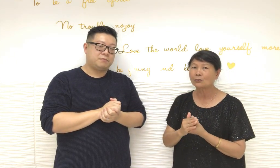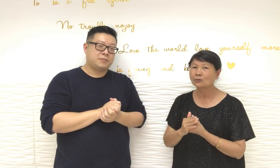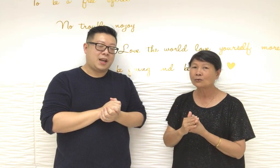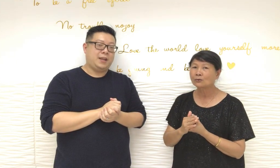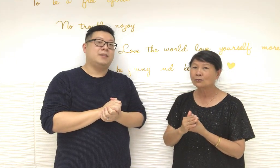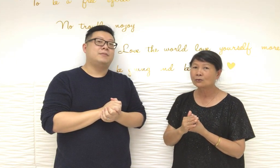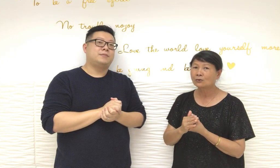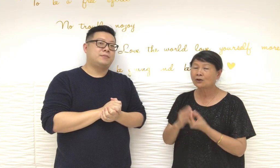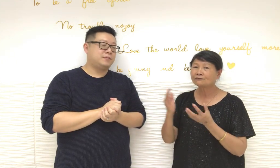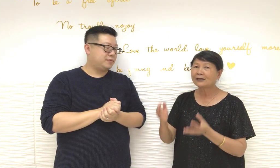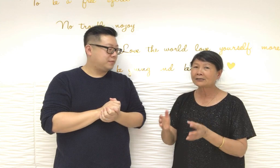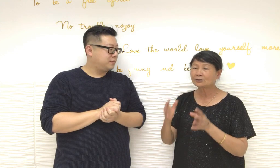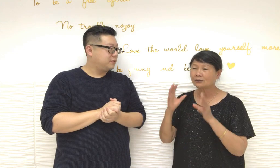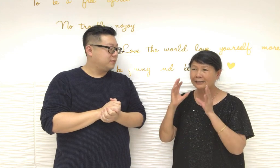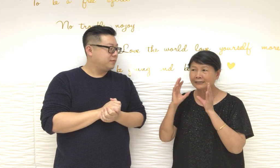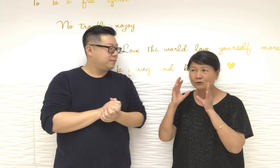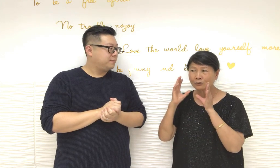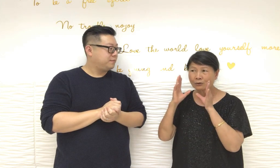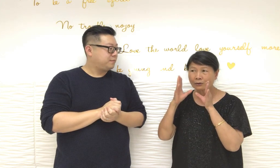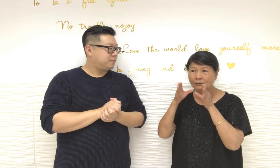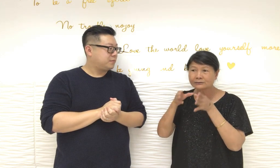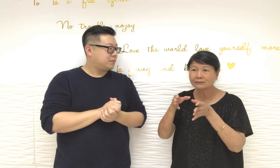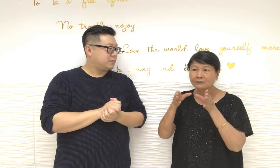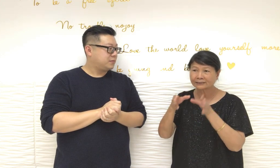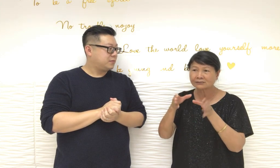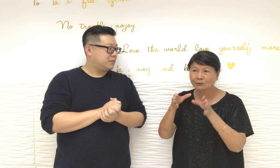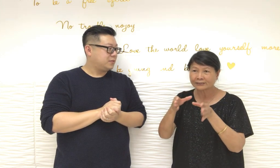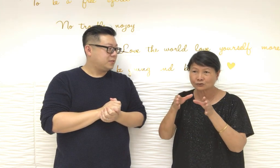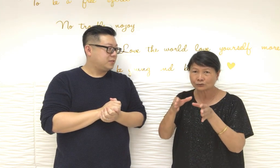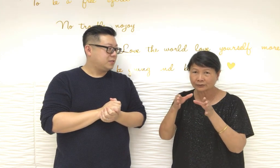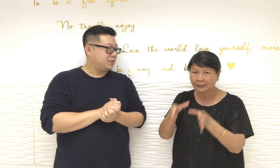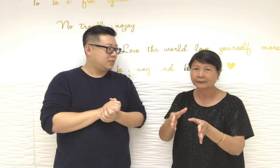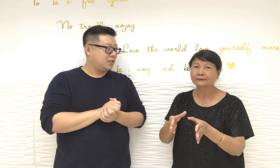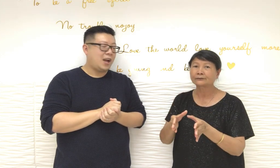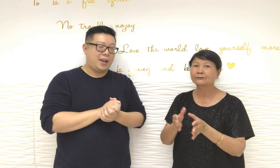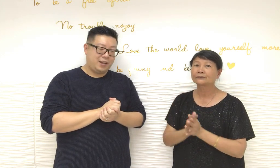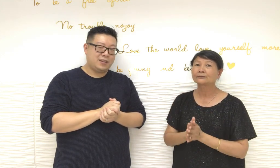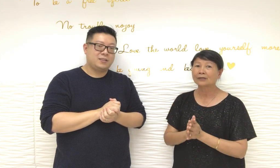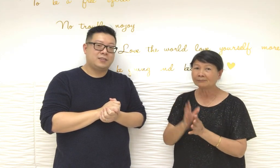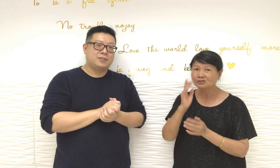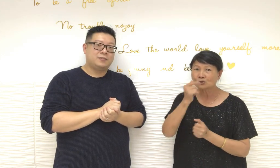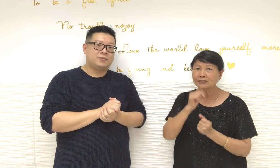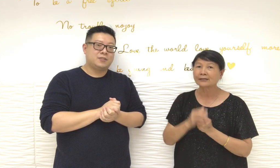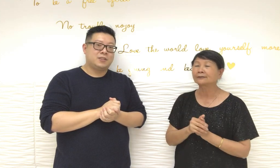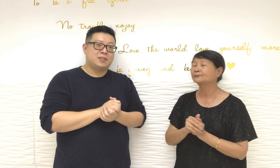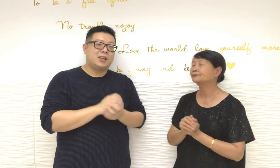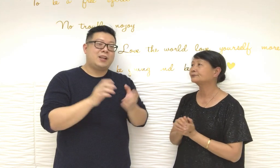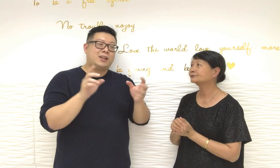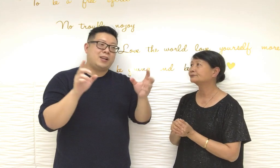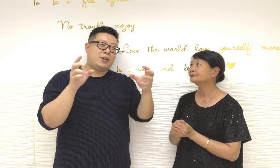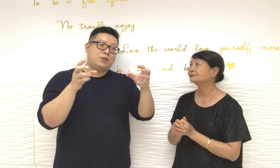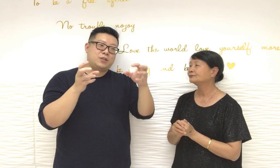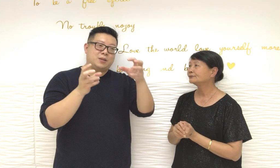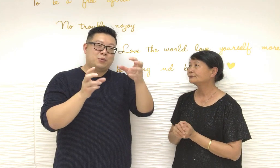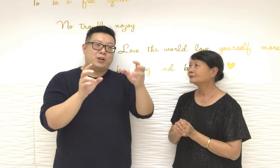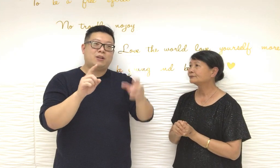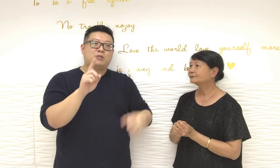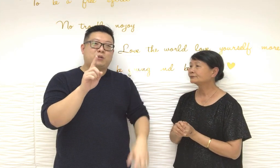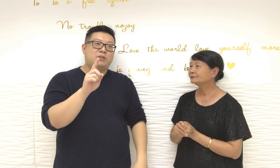是向回收銀櫃圓機是這樣就最棒了即是你看到蟬除嘴好像